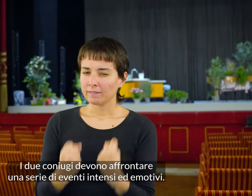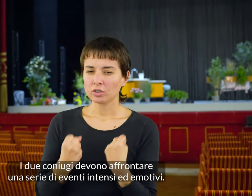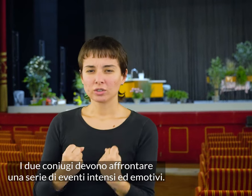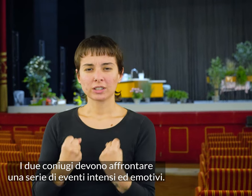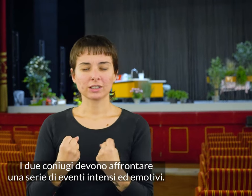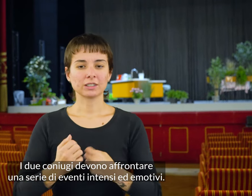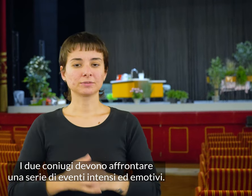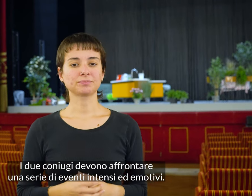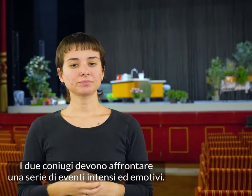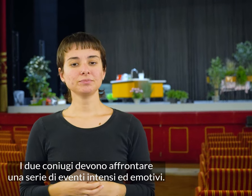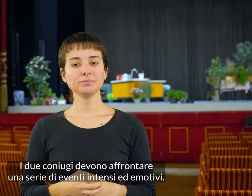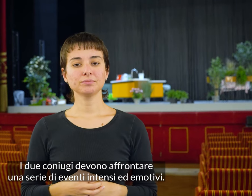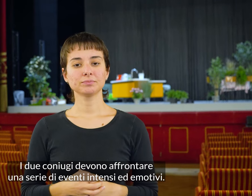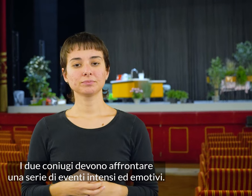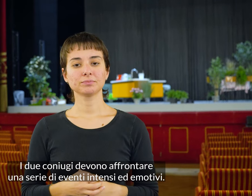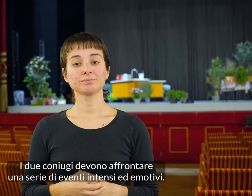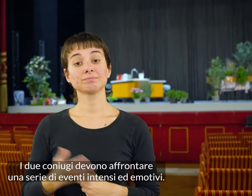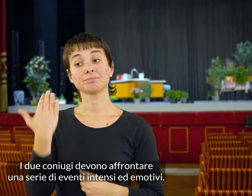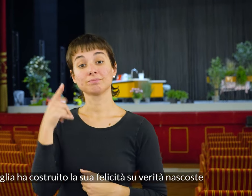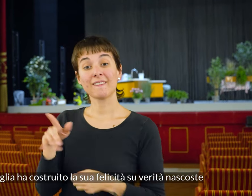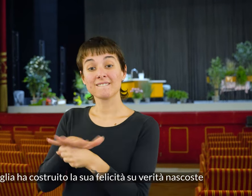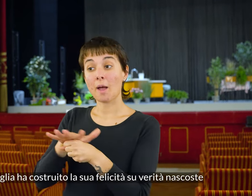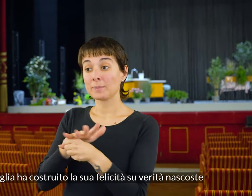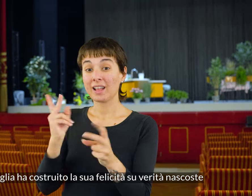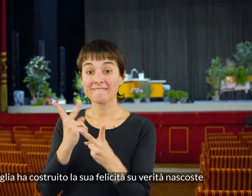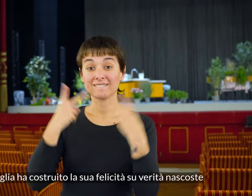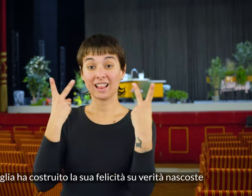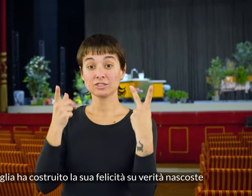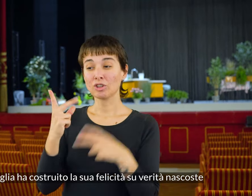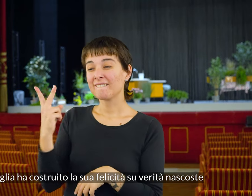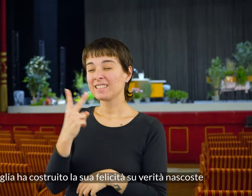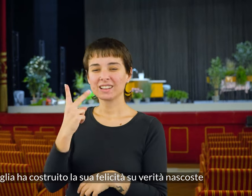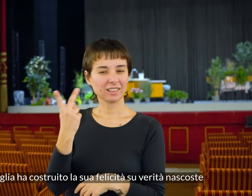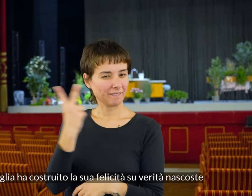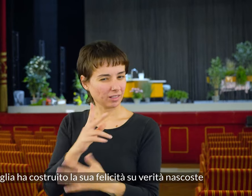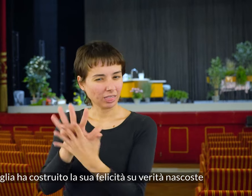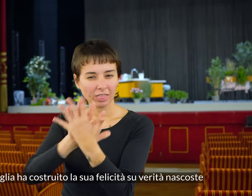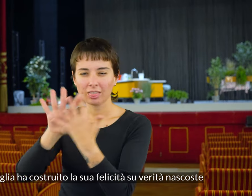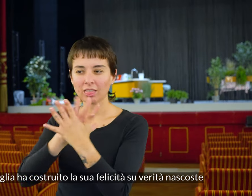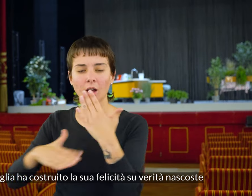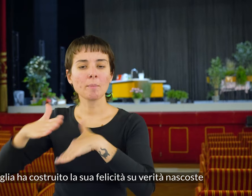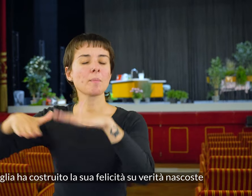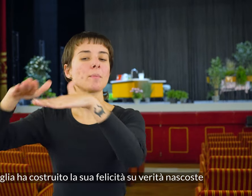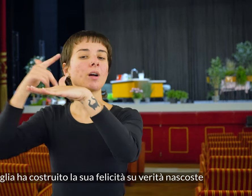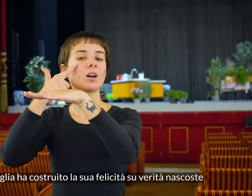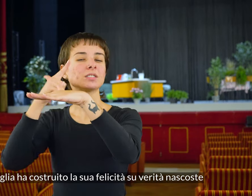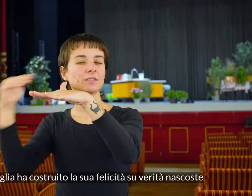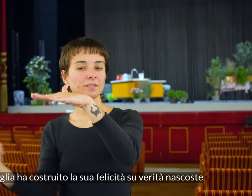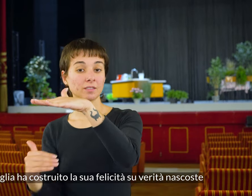eventi intensi ed emotivi. La famiglia ha costruito la sua felicità su verità nascoste